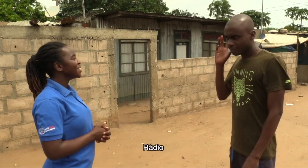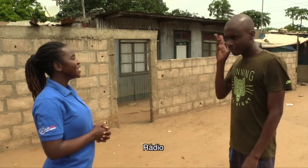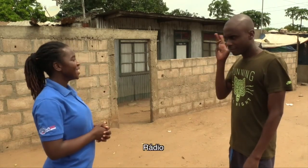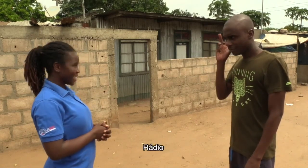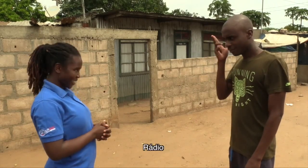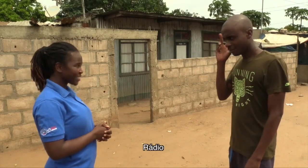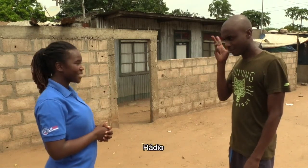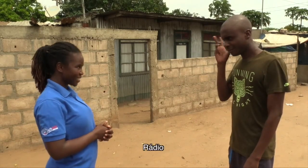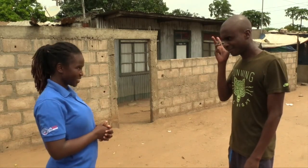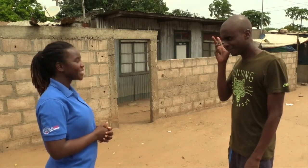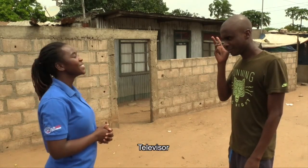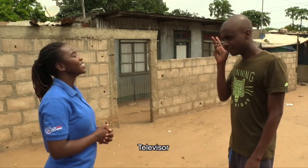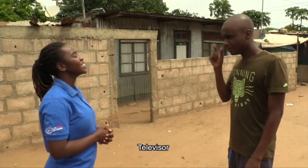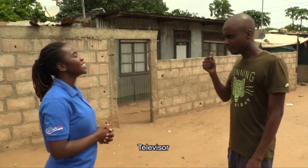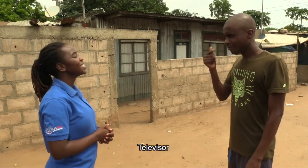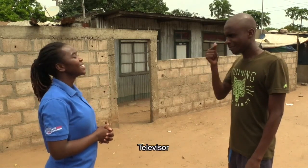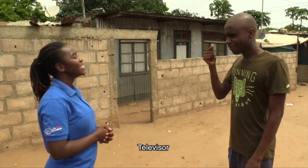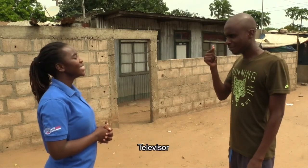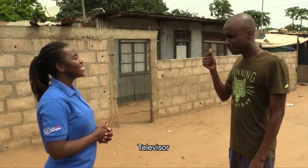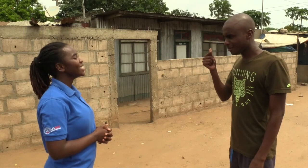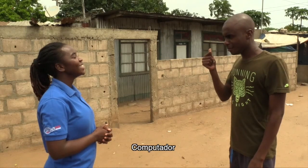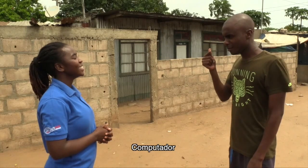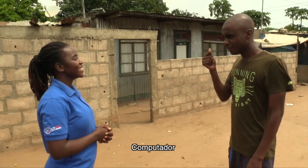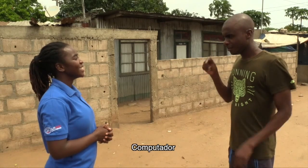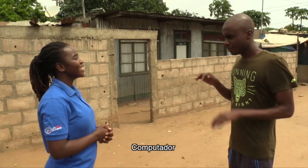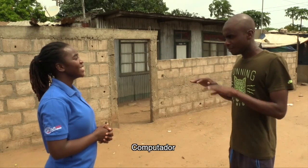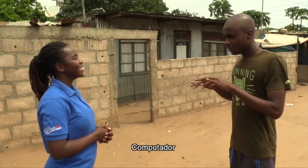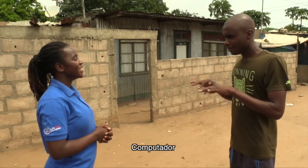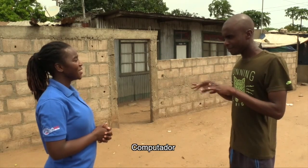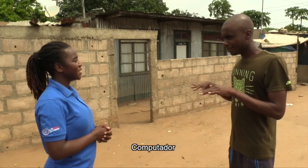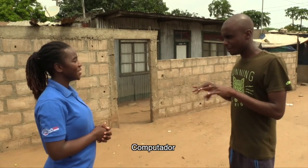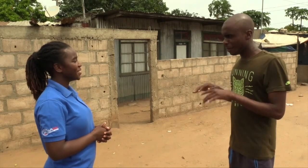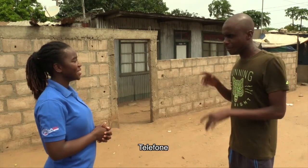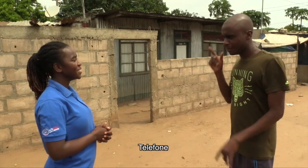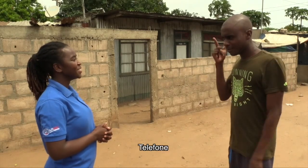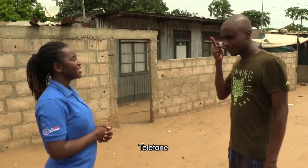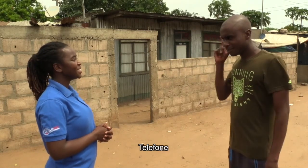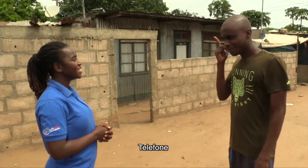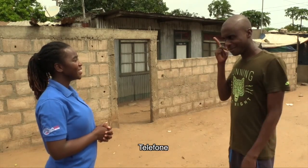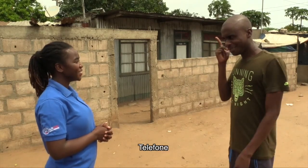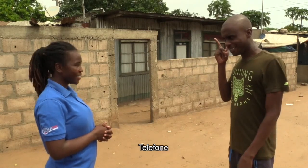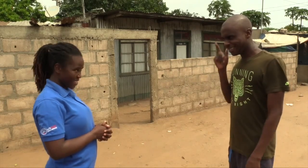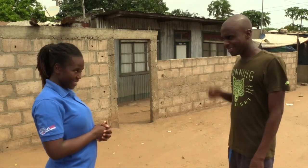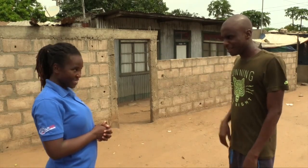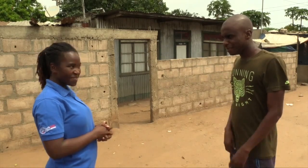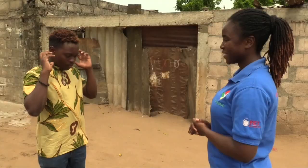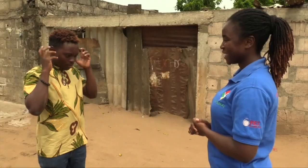rádio televisor computador telefone